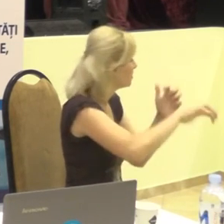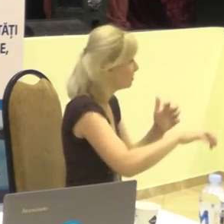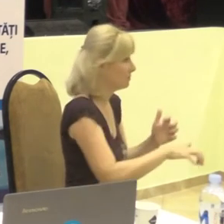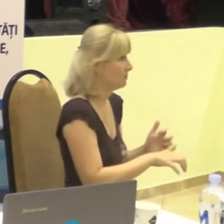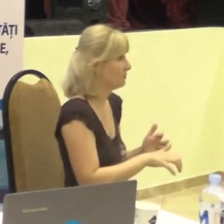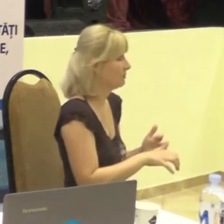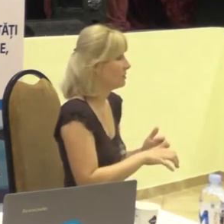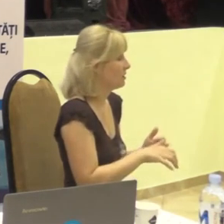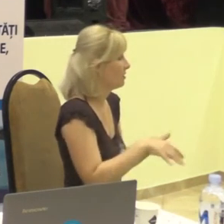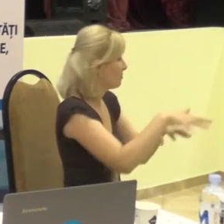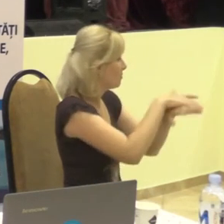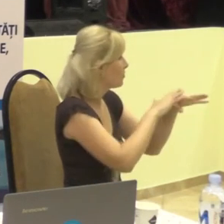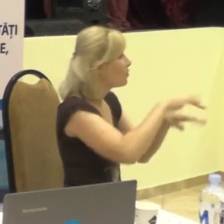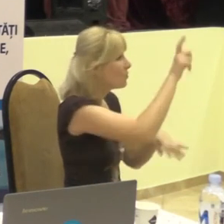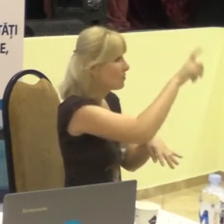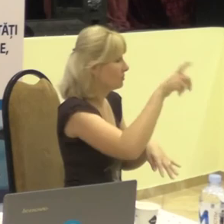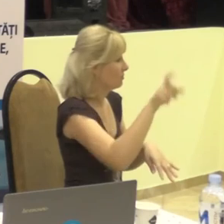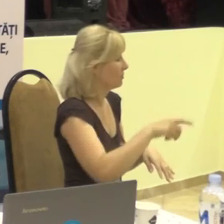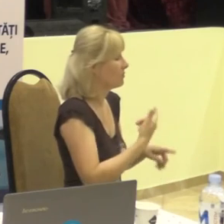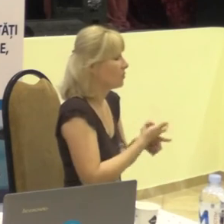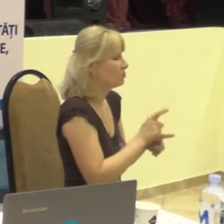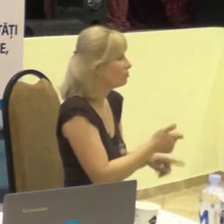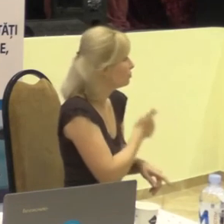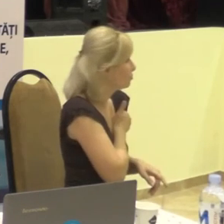societate și îmi pare foarte rău.